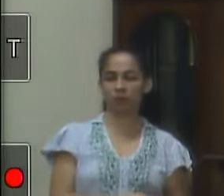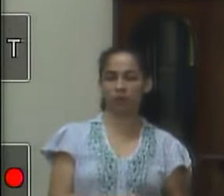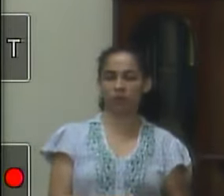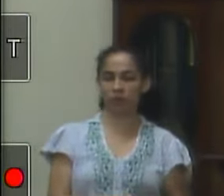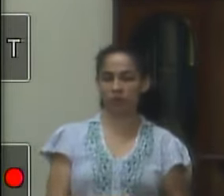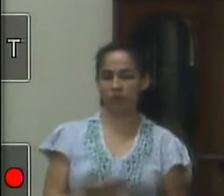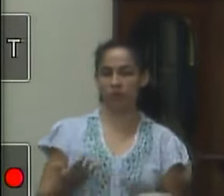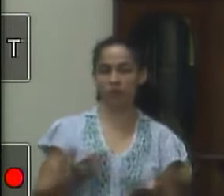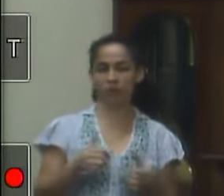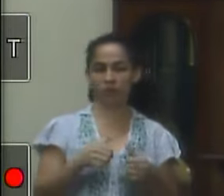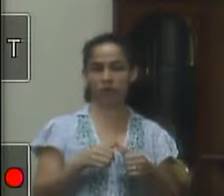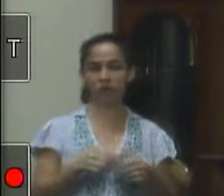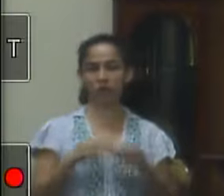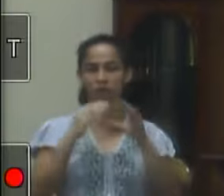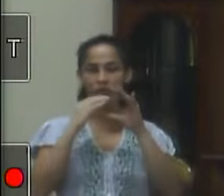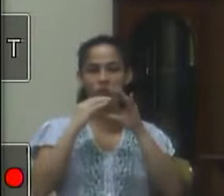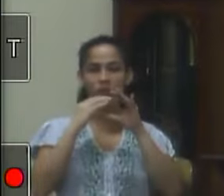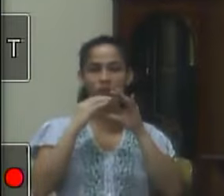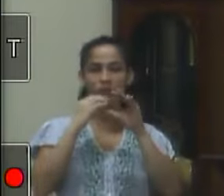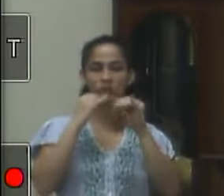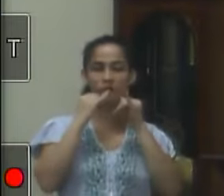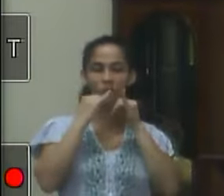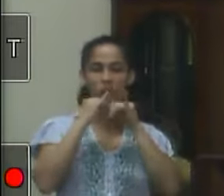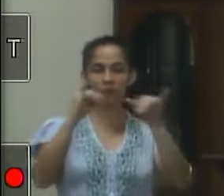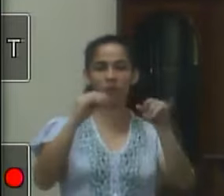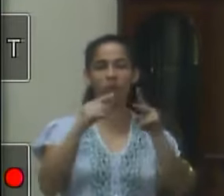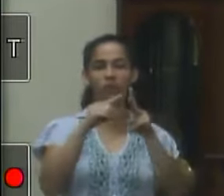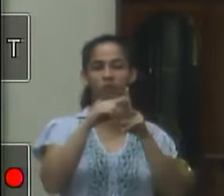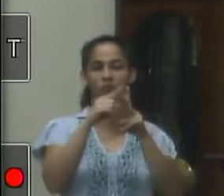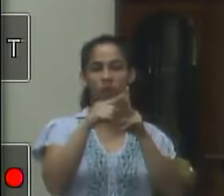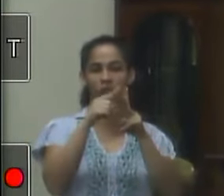vir aqui comunicar duas